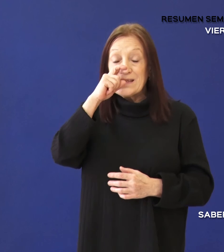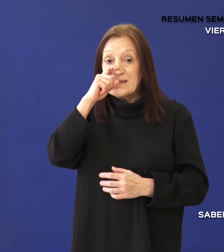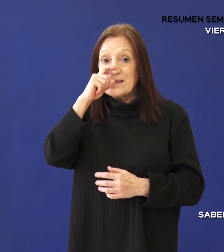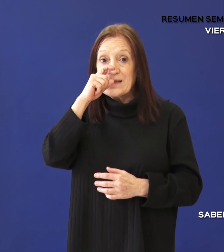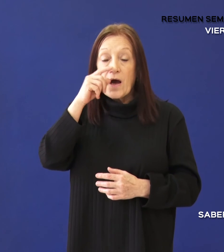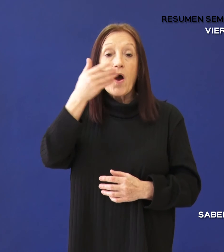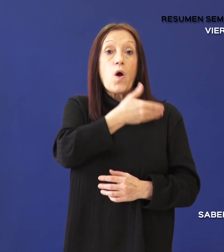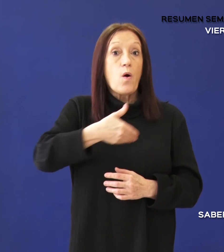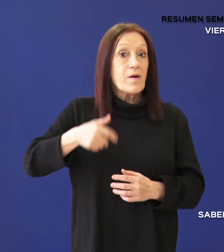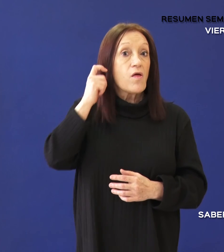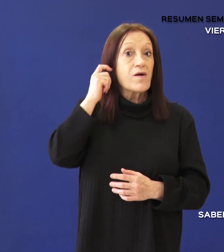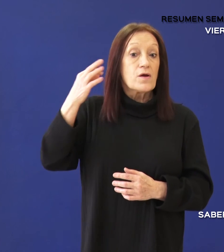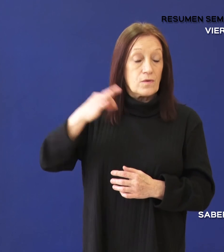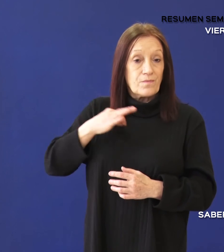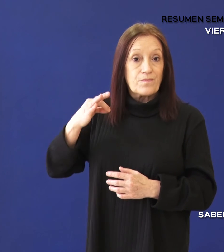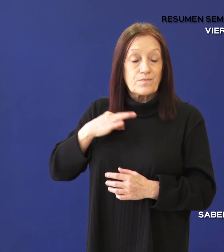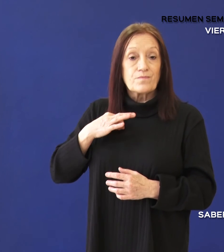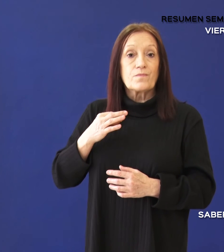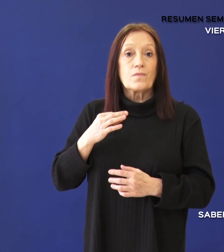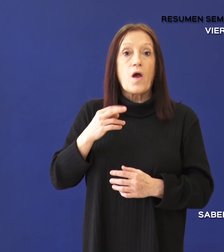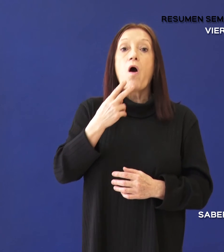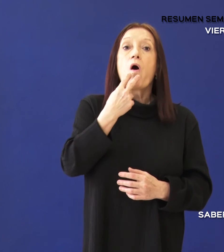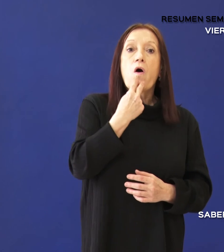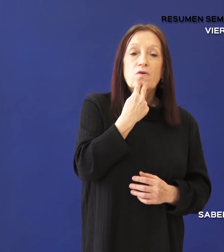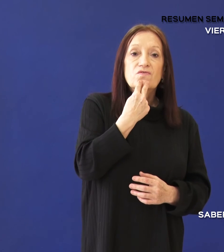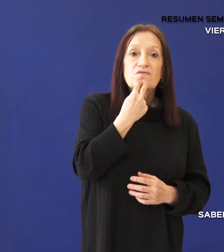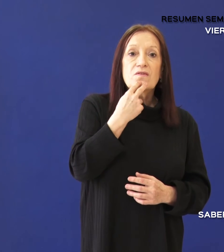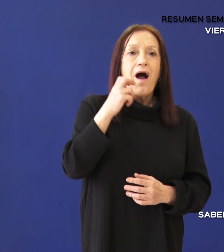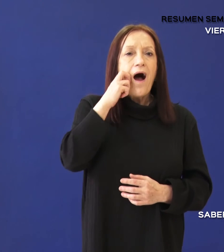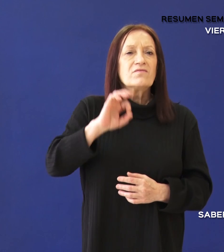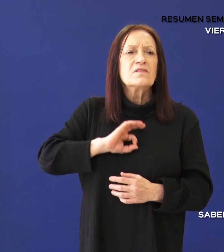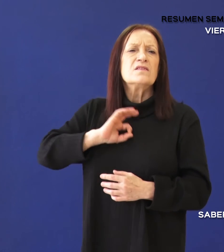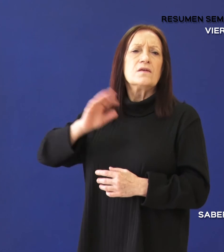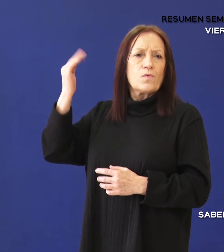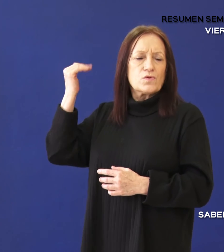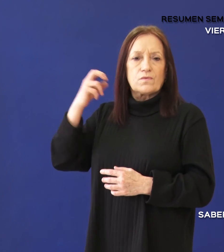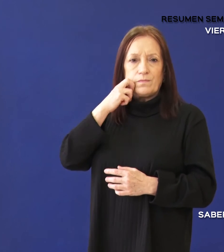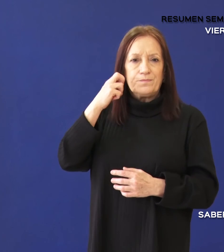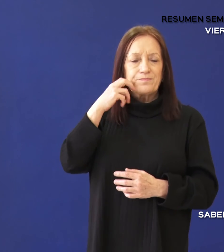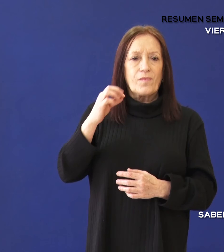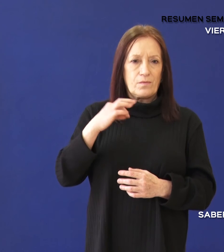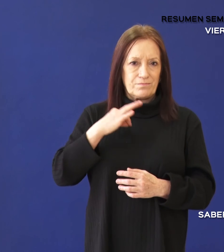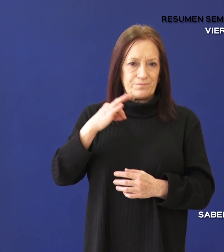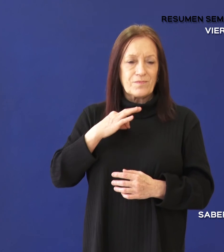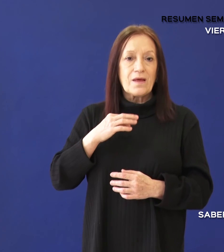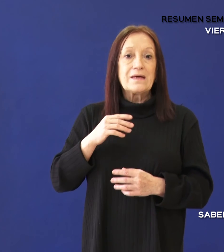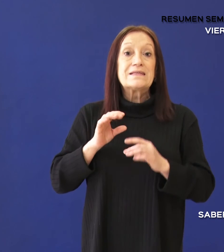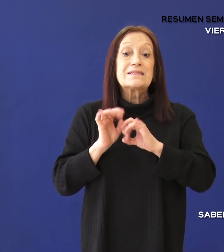Gobernador Gregores. 11, Los Antiguos. Situación epidemiológica.